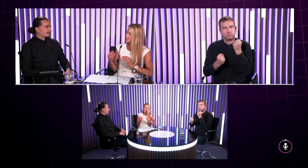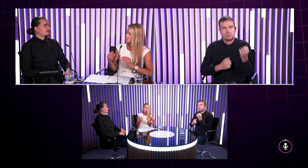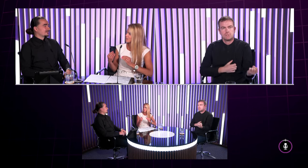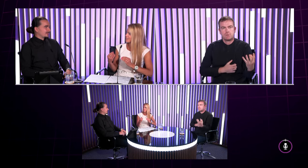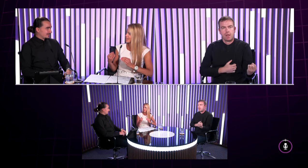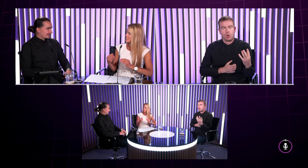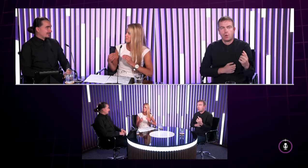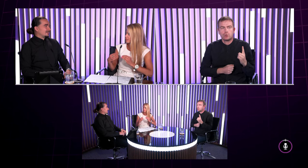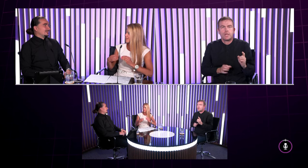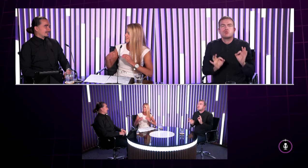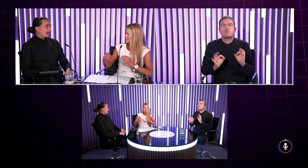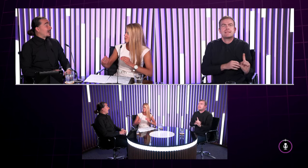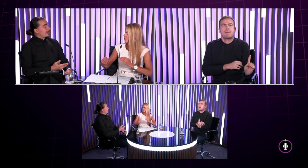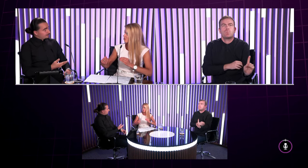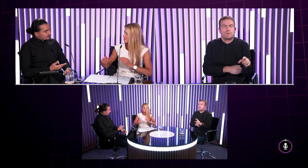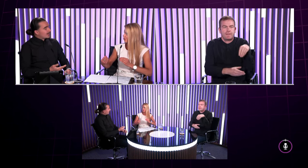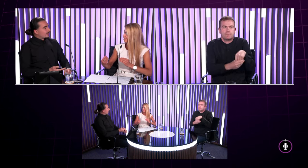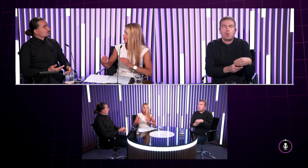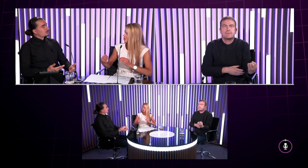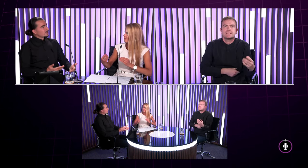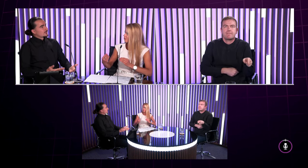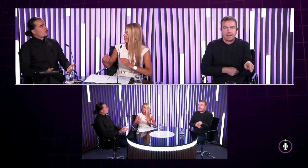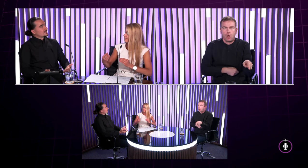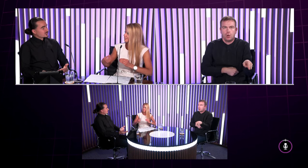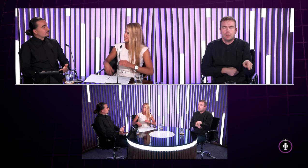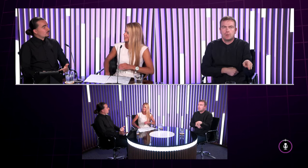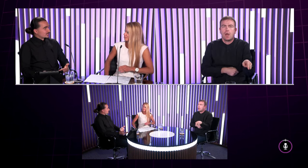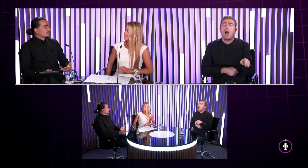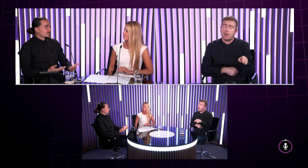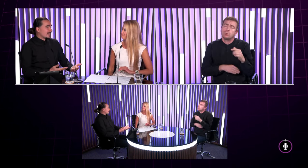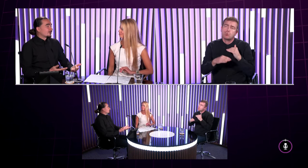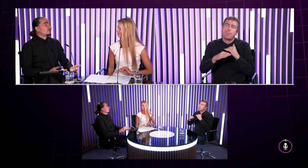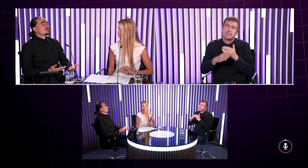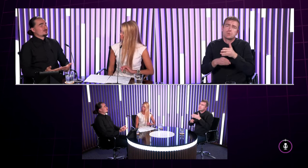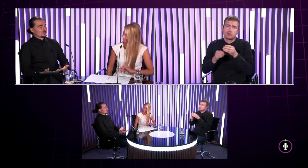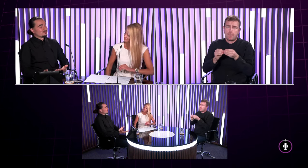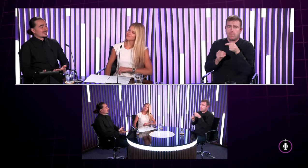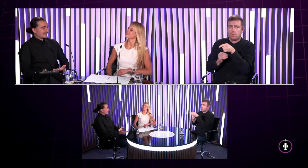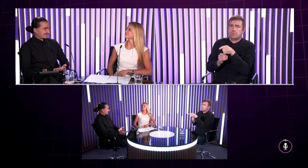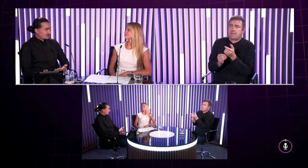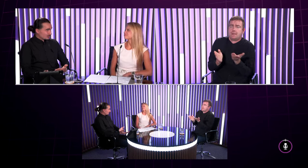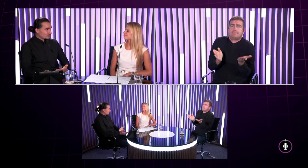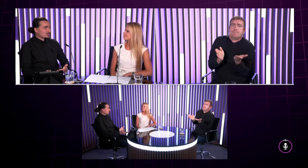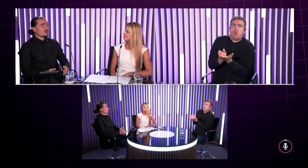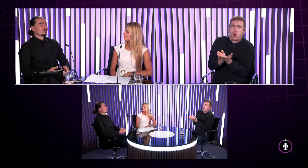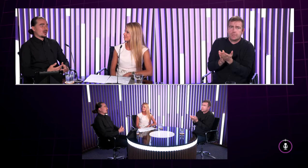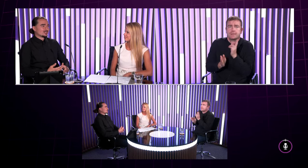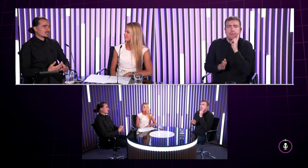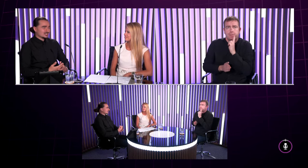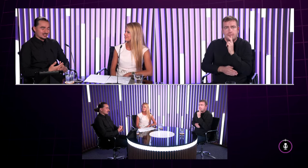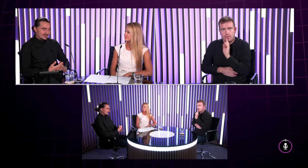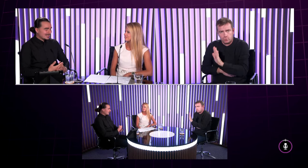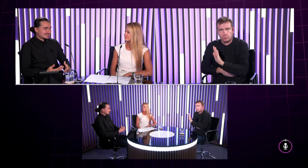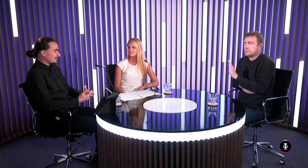špeciálny budík asi pre sluchovosť nevyhodnených ľudí to je kompenzačná pomôcka čiže áno to prispôsobené tým nepočujúcim a je to